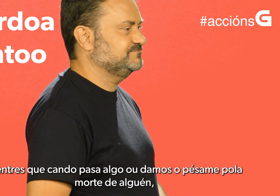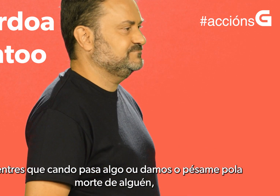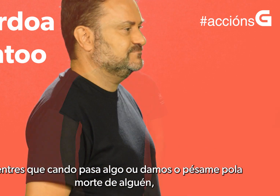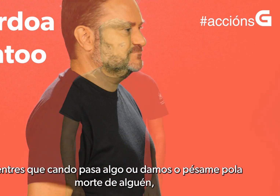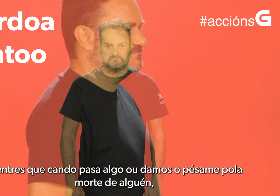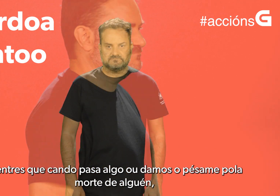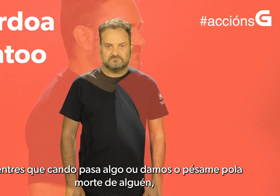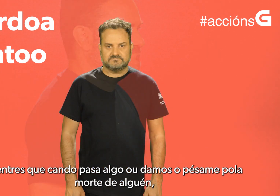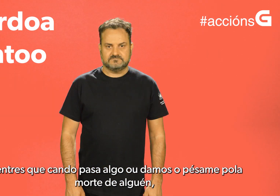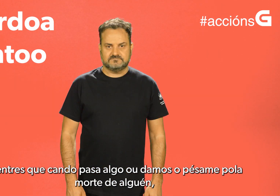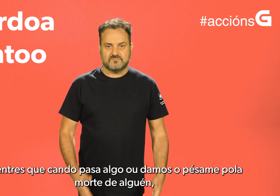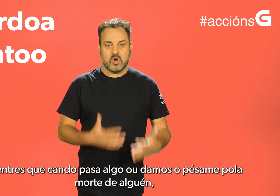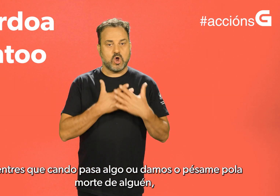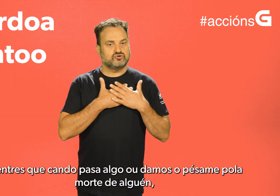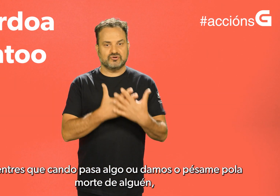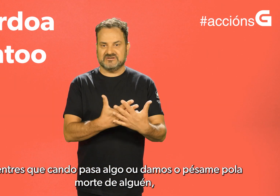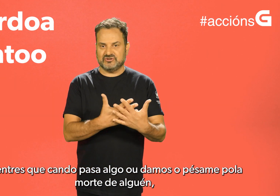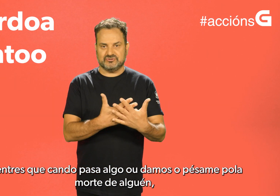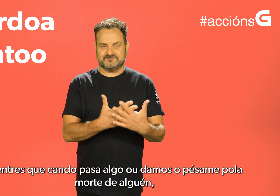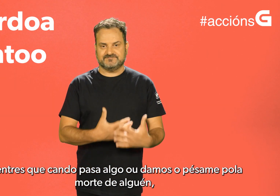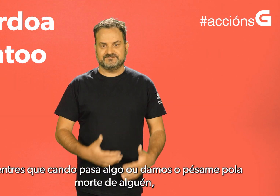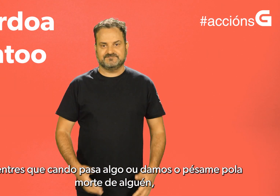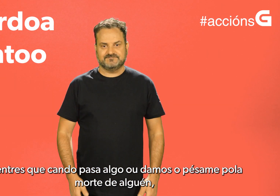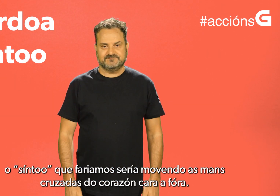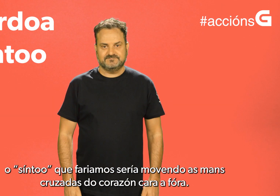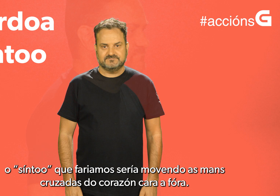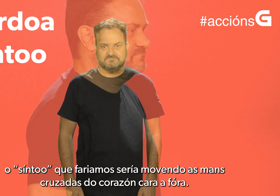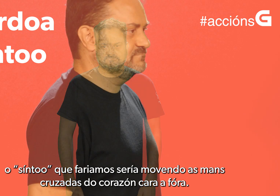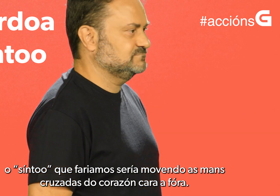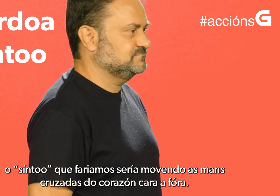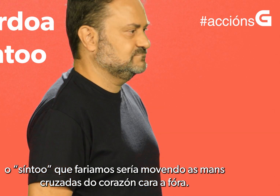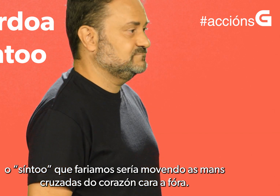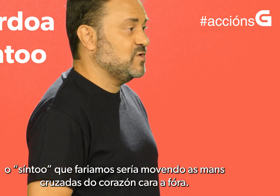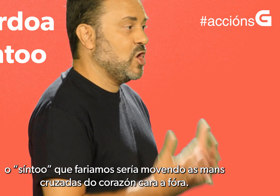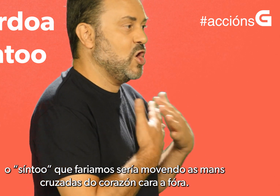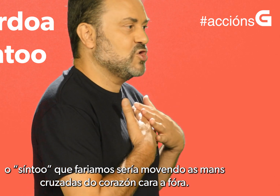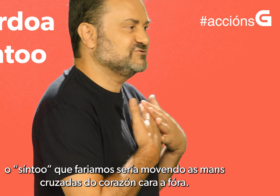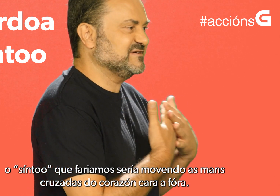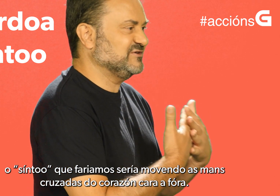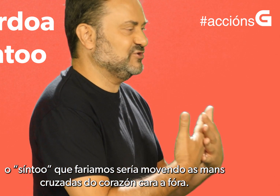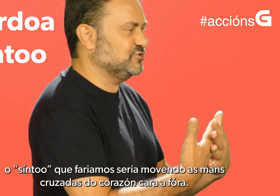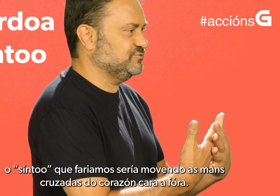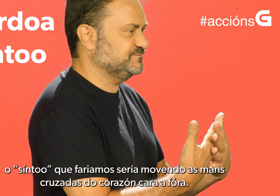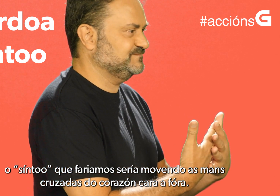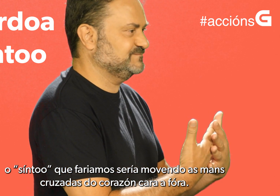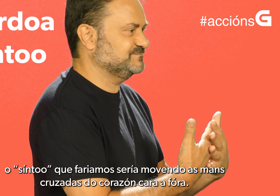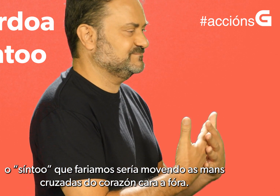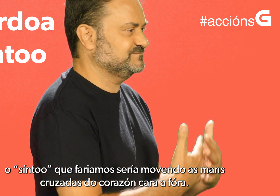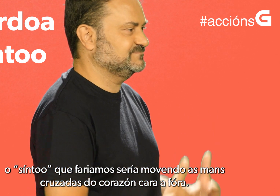mentres que cando pasa algo ou damos o pésame pola morte de alguén, o xinto que faríamos sería movendo as mans cruzadas do corazón